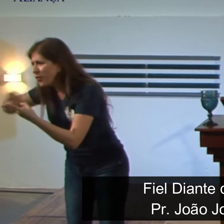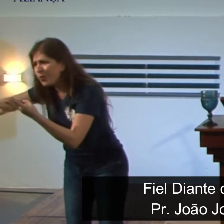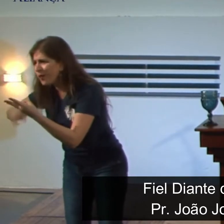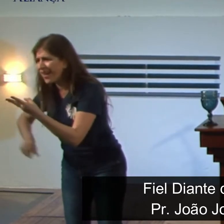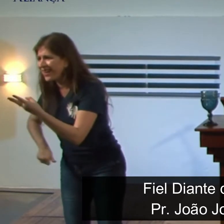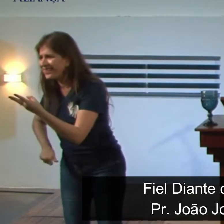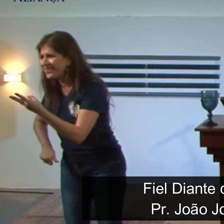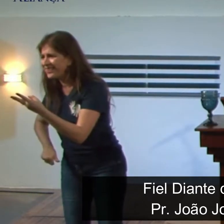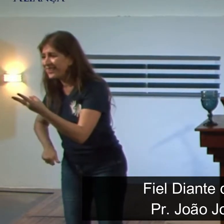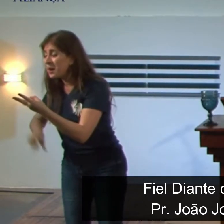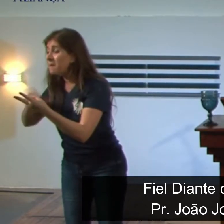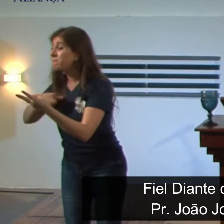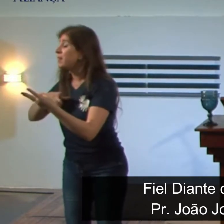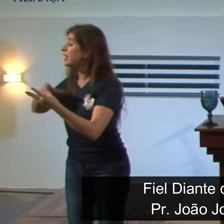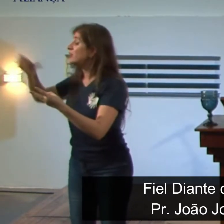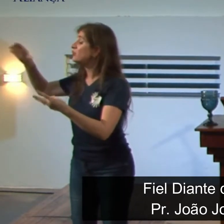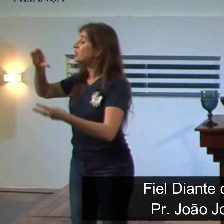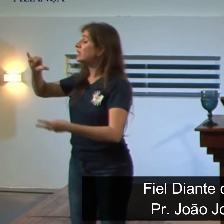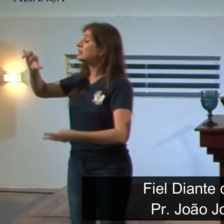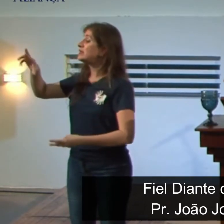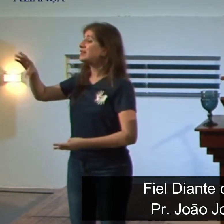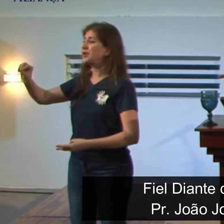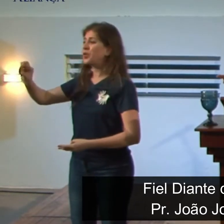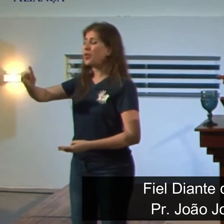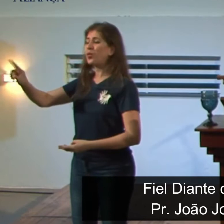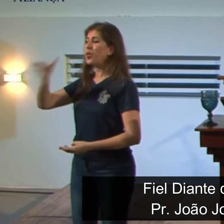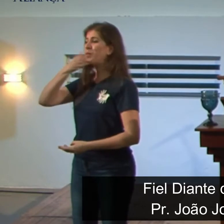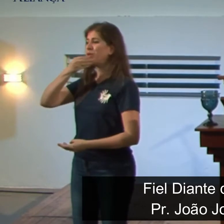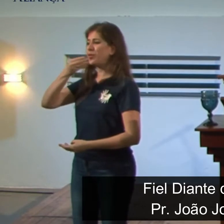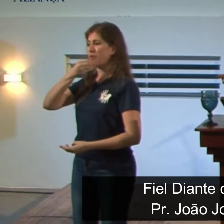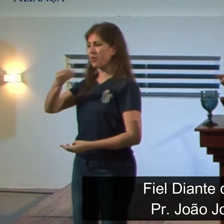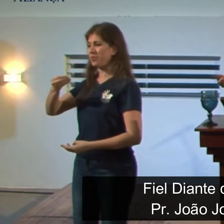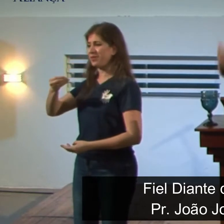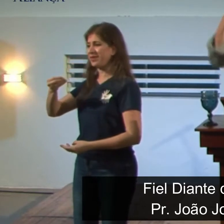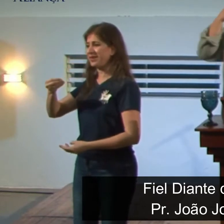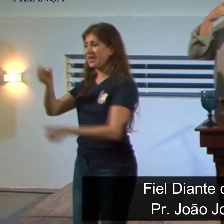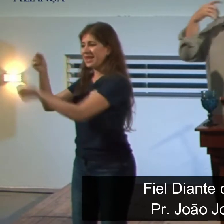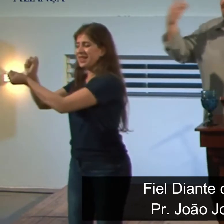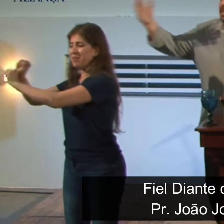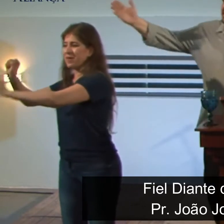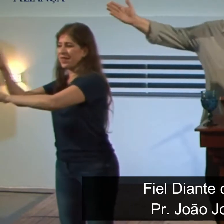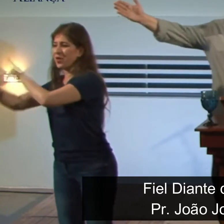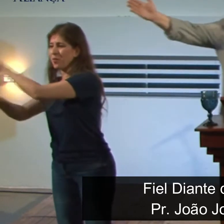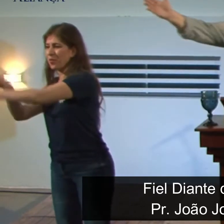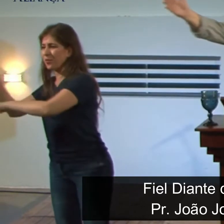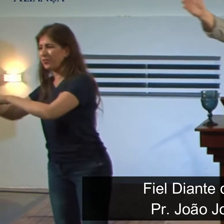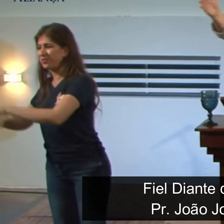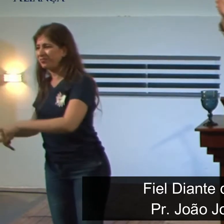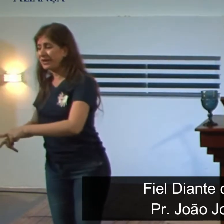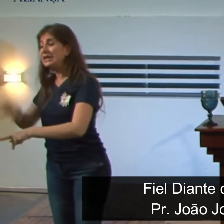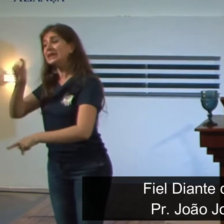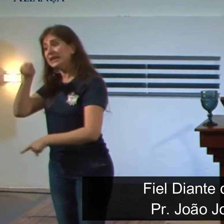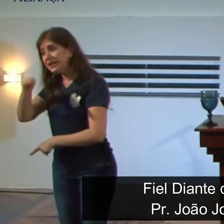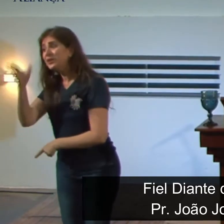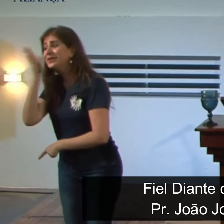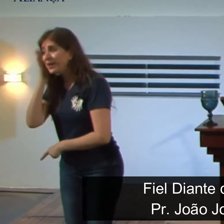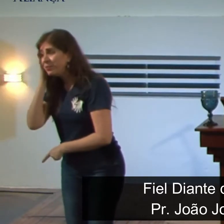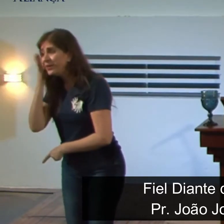levantou como libertador do povo, então, provavelmente, Daniel já sabia disso. Imagine que influência que Daniel teve